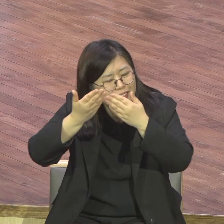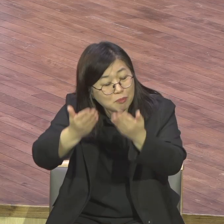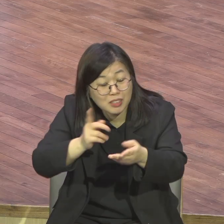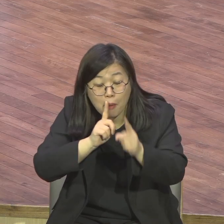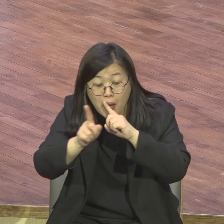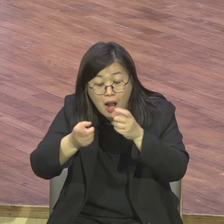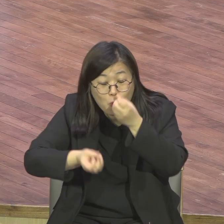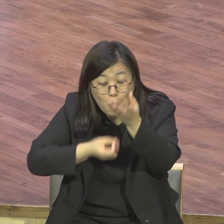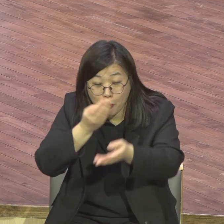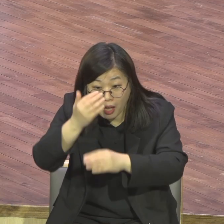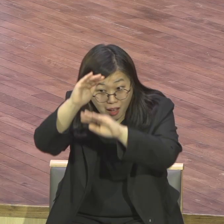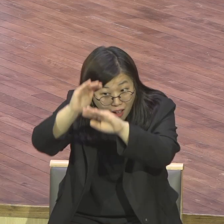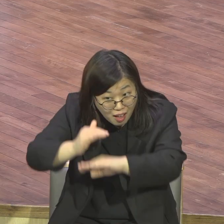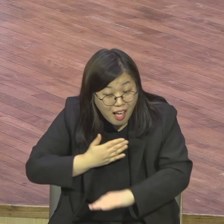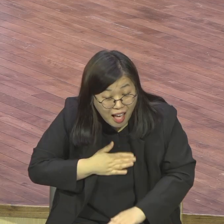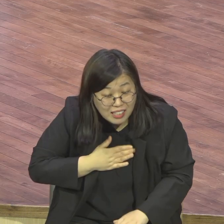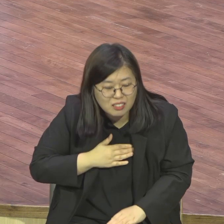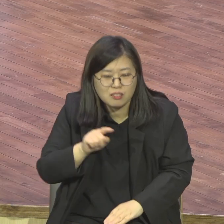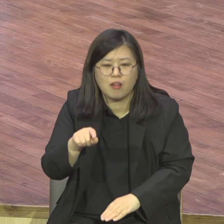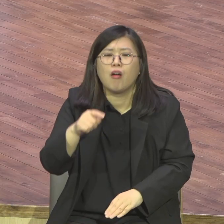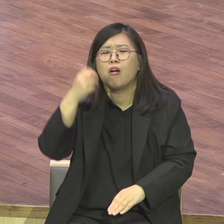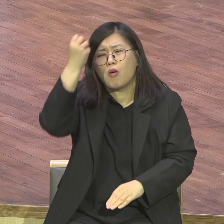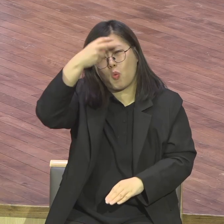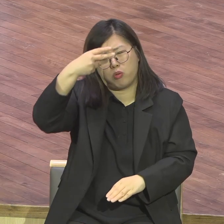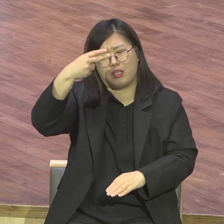2, 3, 7 살릴 인재양성 인재